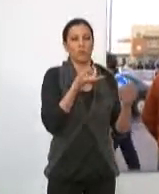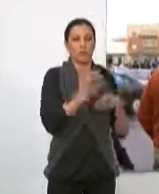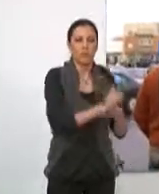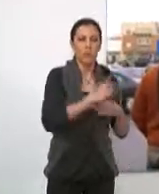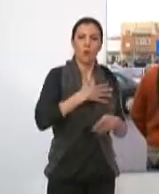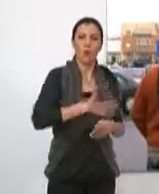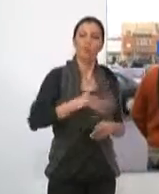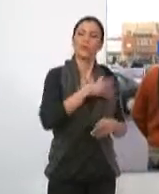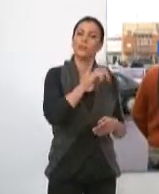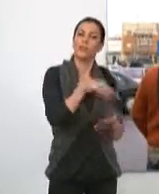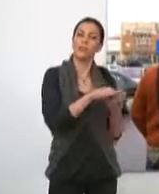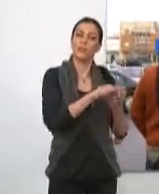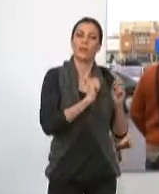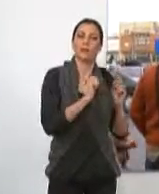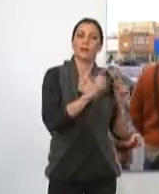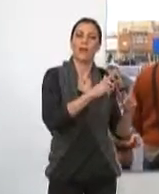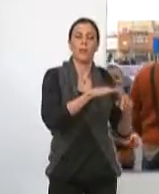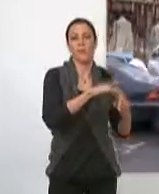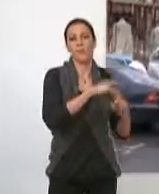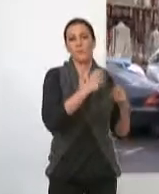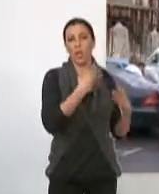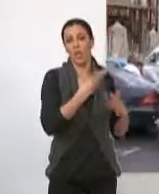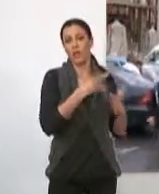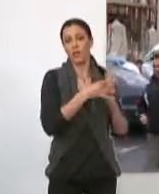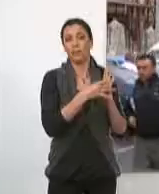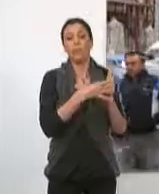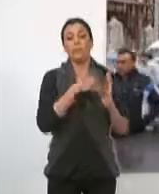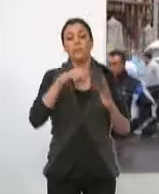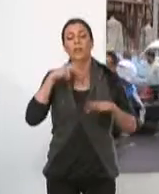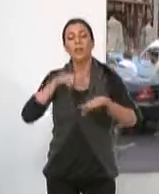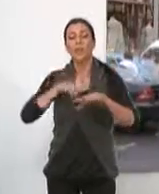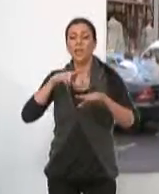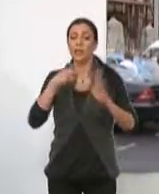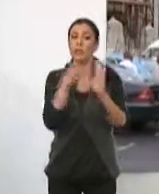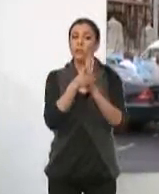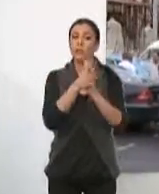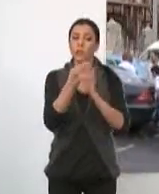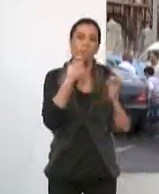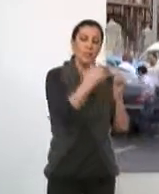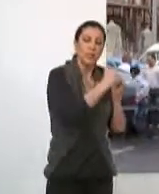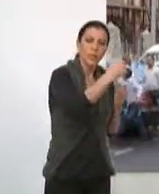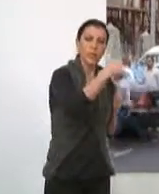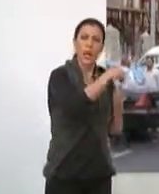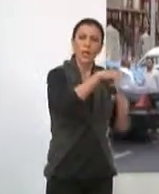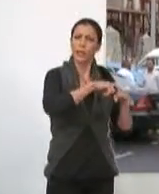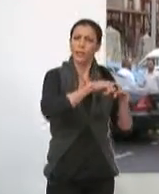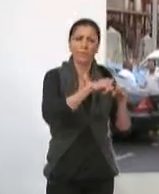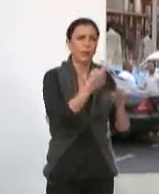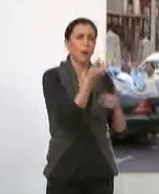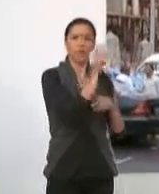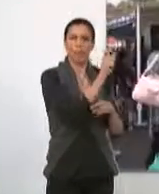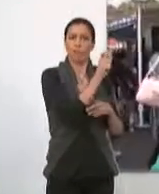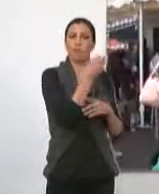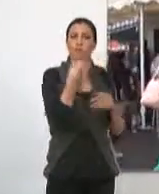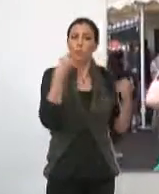cantidad, rapidez y servicio en la prestación. La delegada explicó que la línea funciona con características